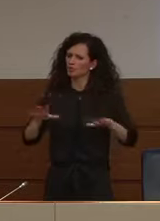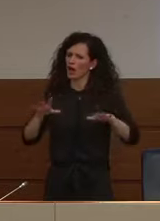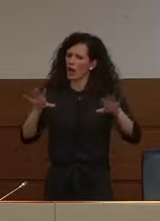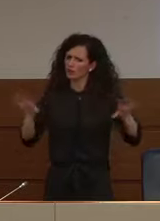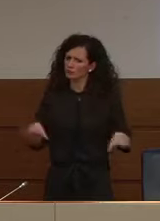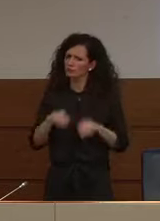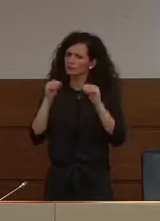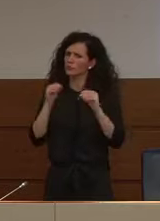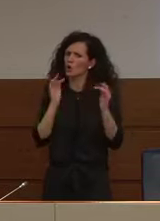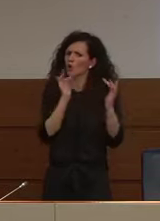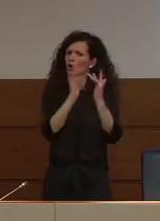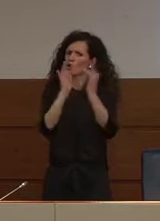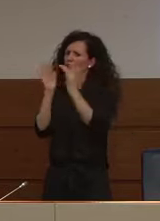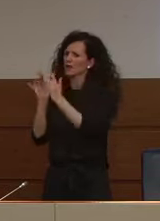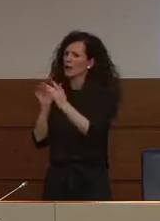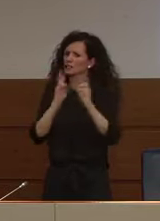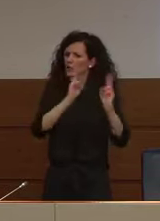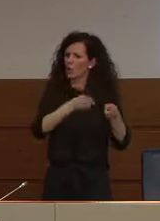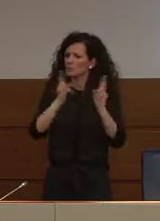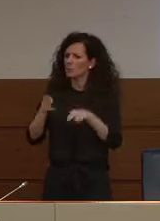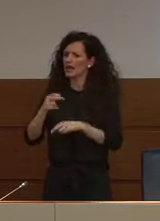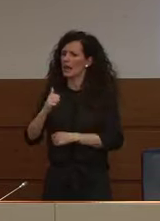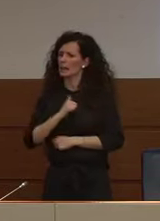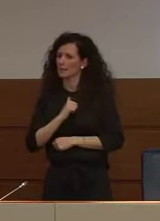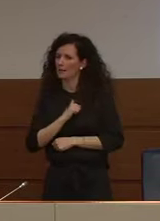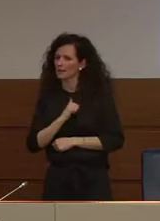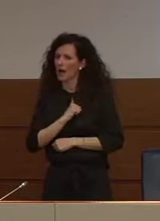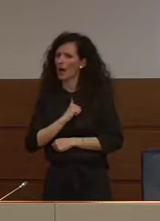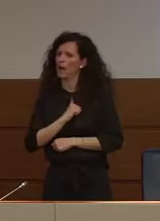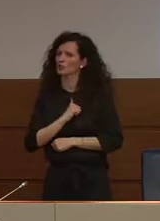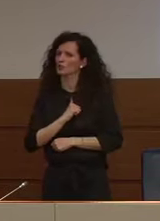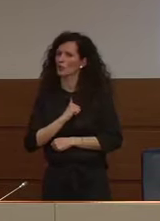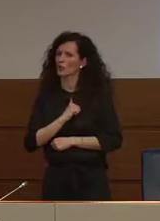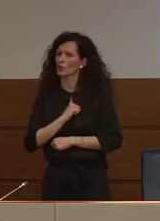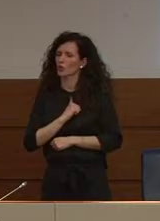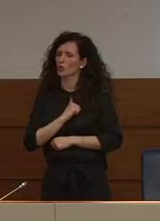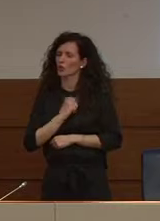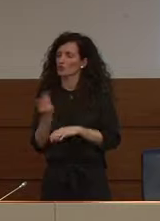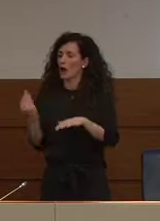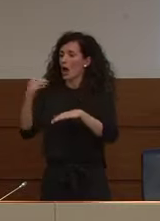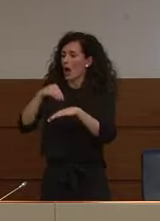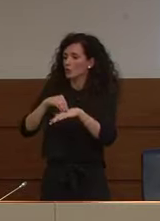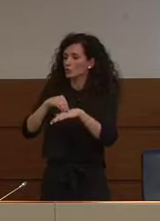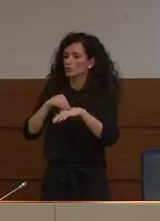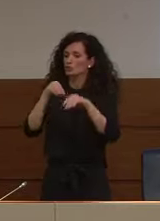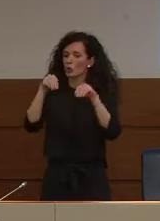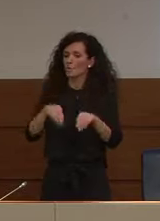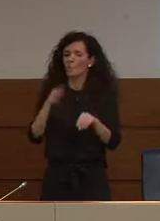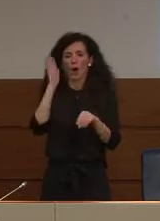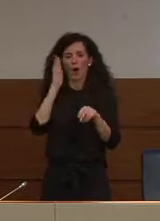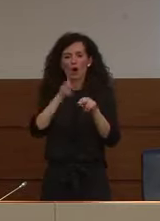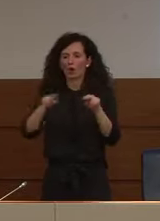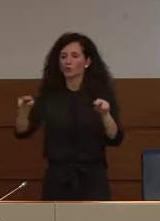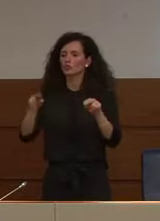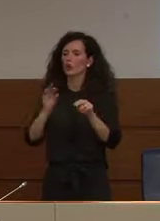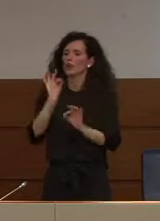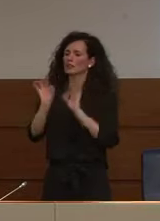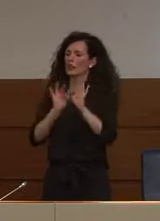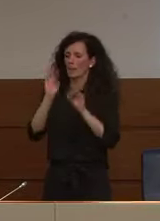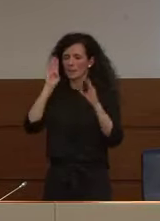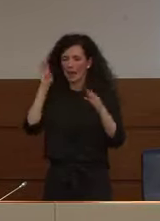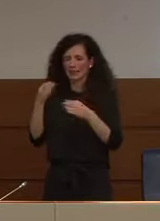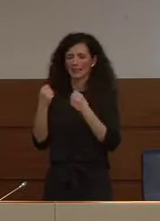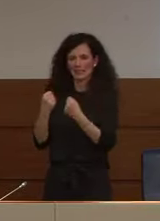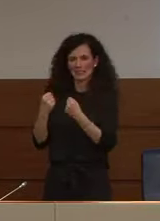contatti con strutture ospedaliere private per insomma l'aggiunta di ulteriori posti in terapia intensiva al di là